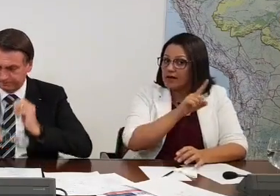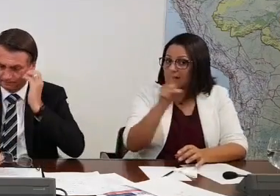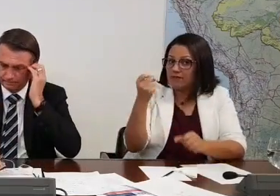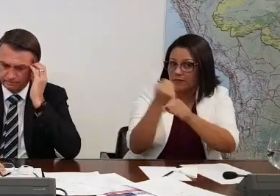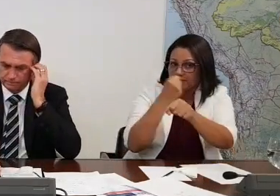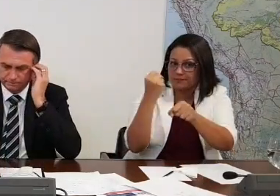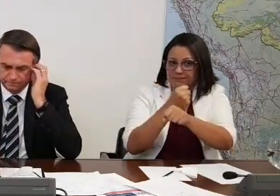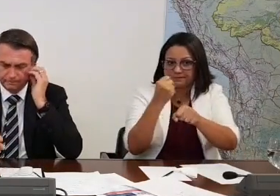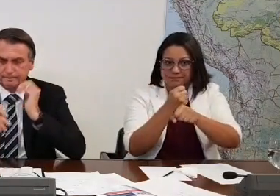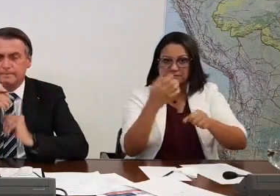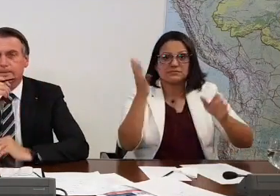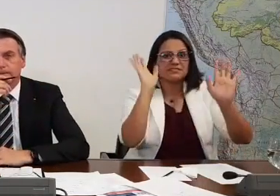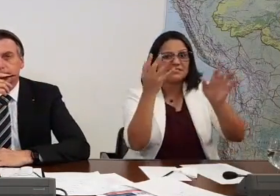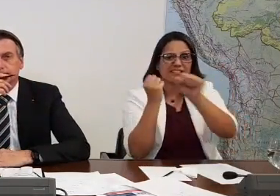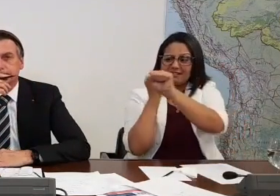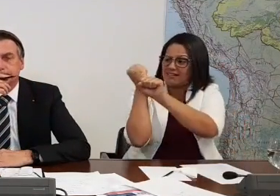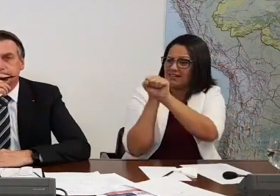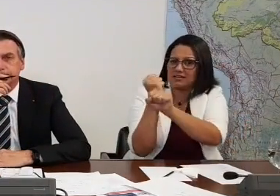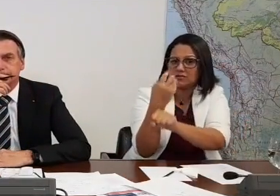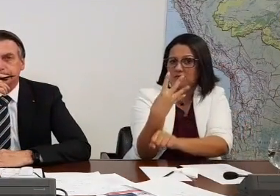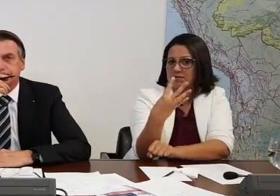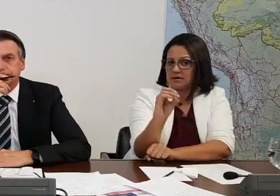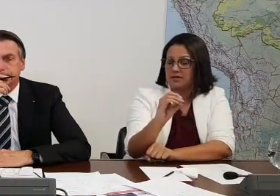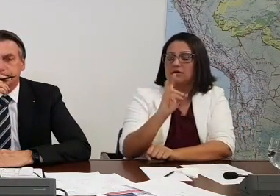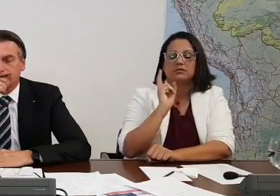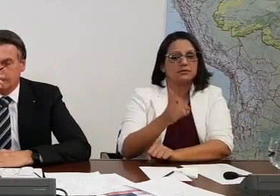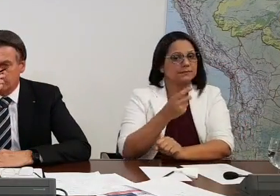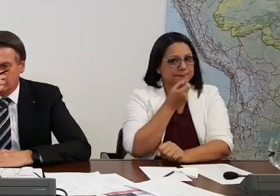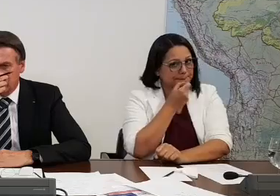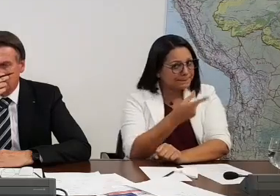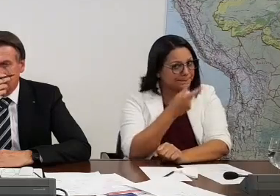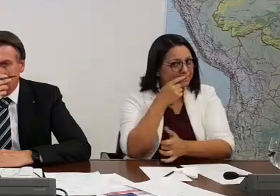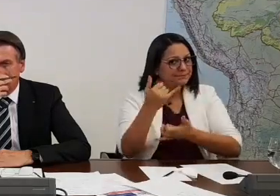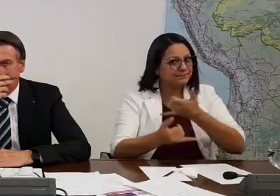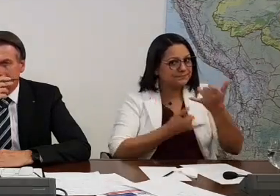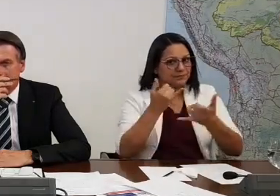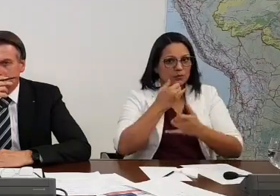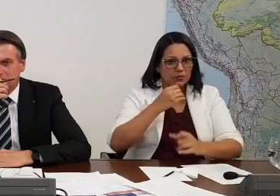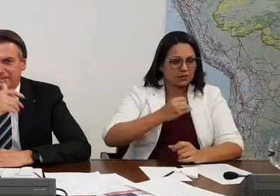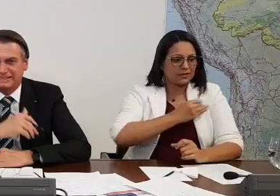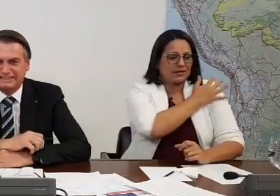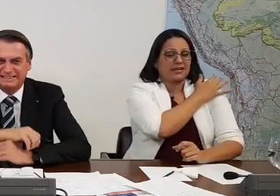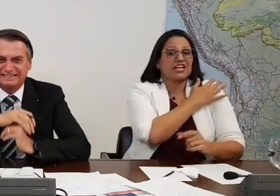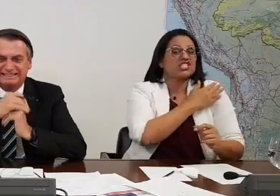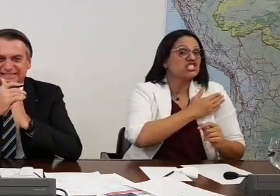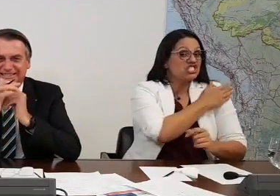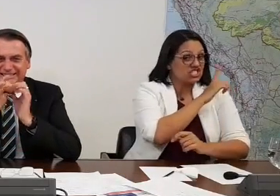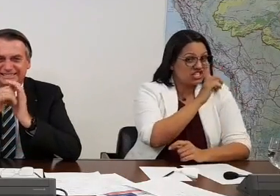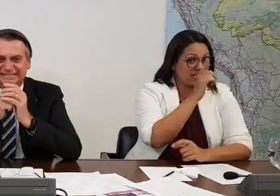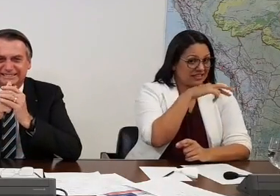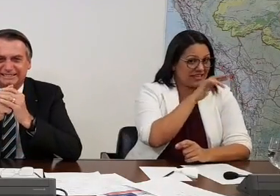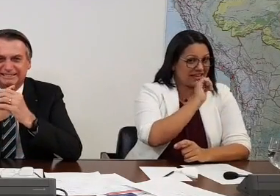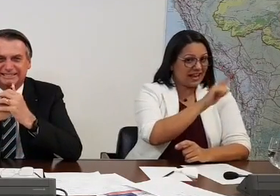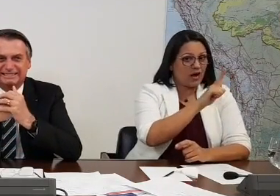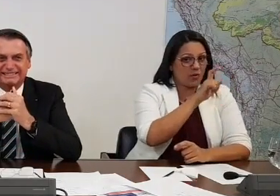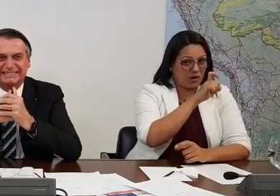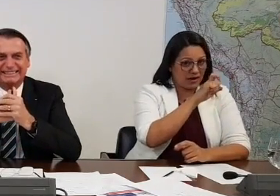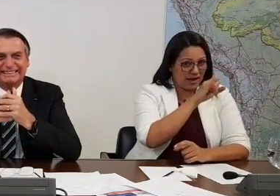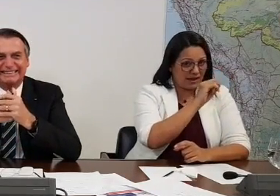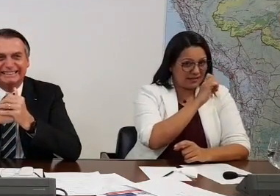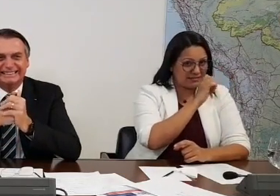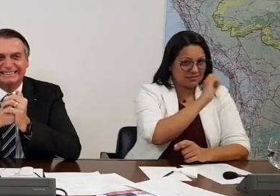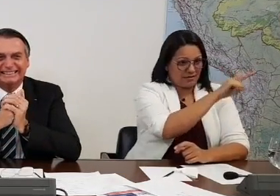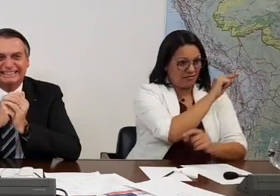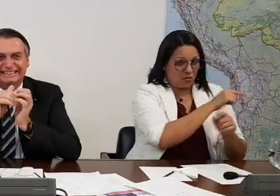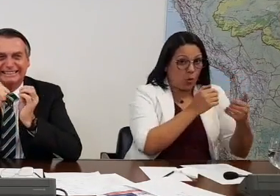Obra de 40 anos. Eu sempre brinco que o general Geisel abriu e o capitão Bolsonaro vai fechar. E vai fechar de uma